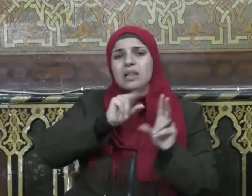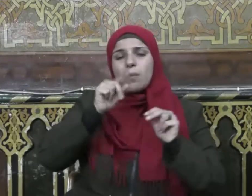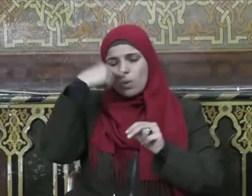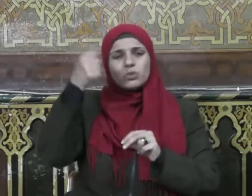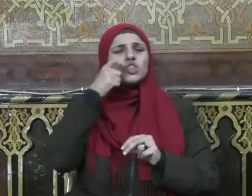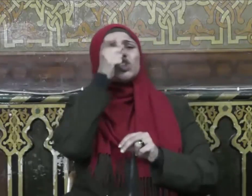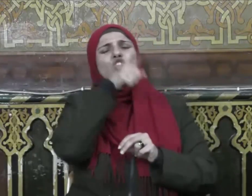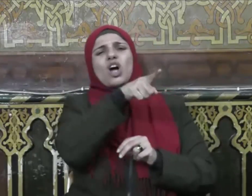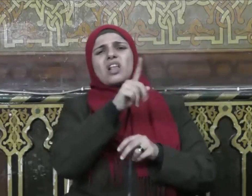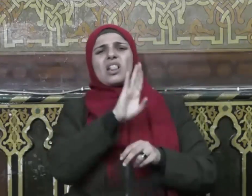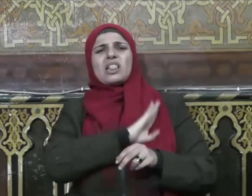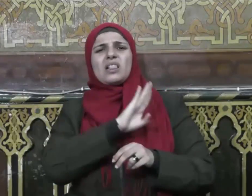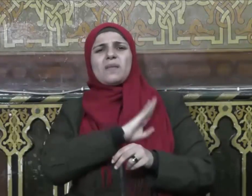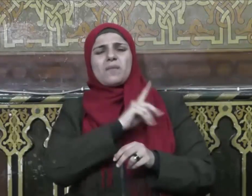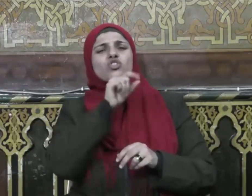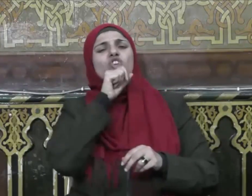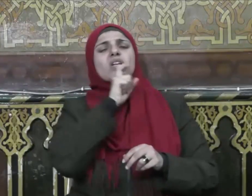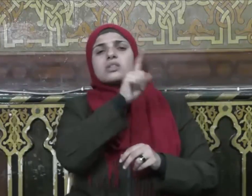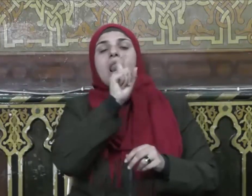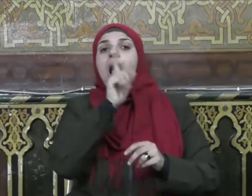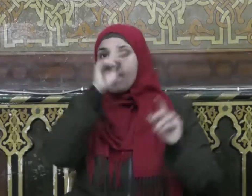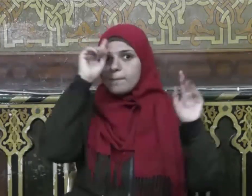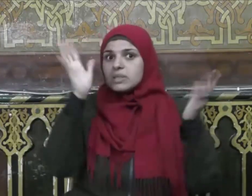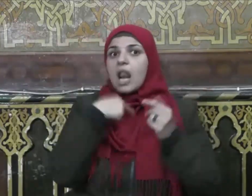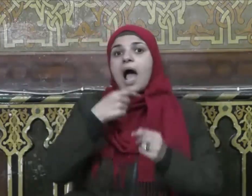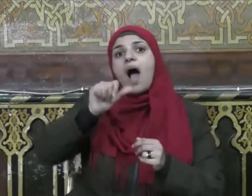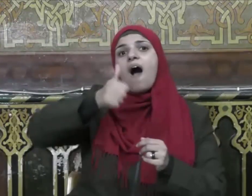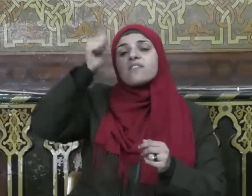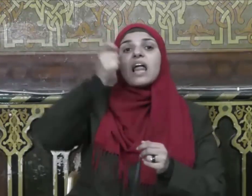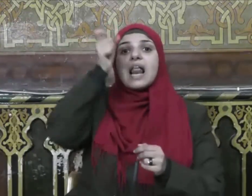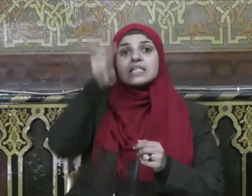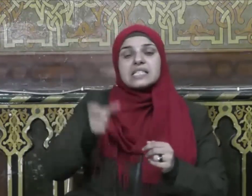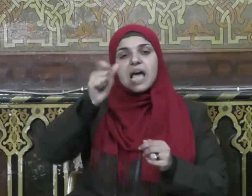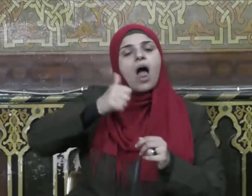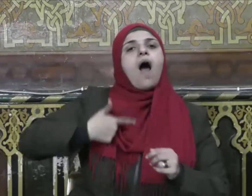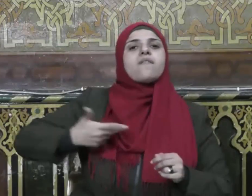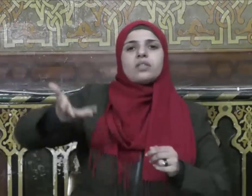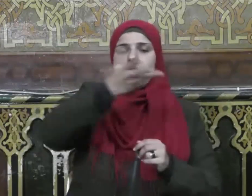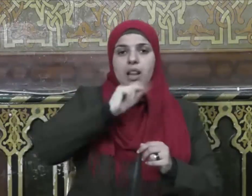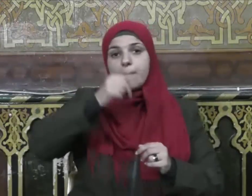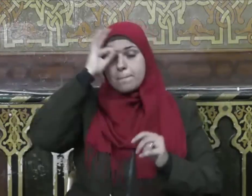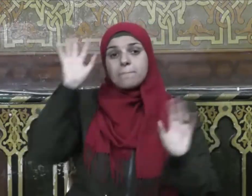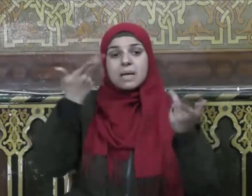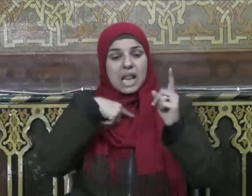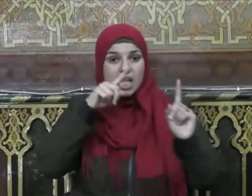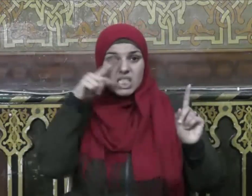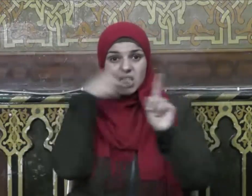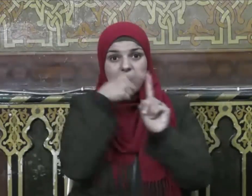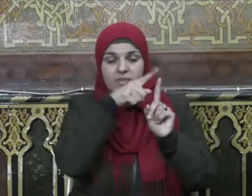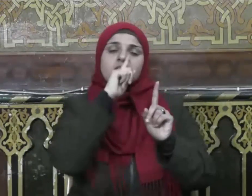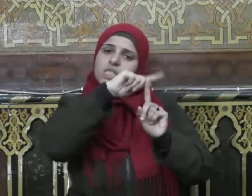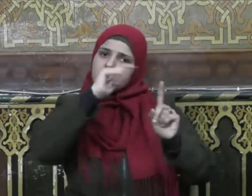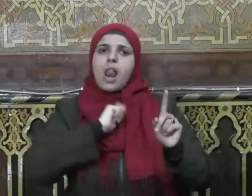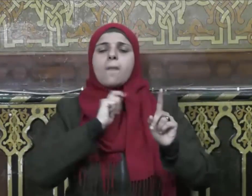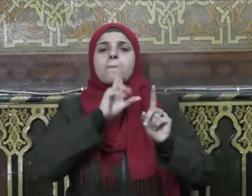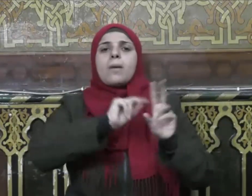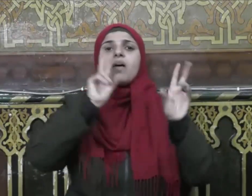تقولون إن أحسن الناس أحسننا وإن ظلموا ظلمنا ولكن وطنوا